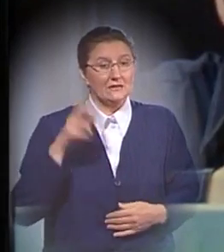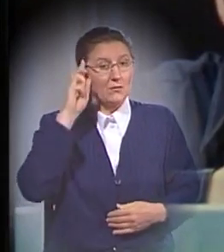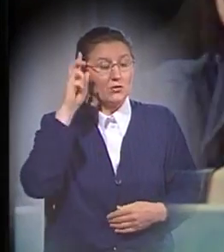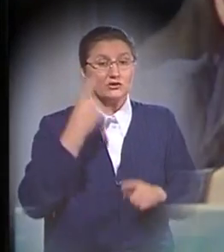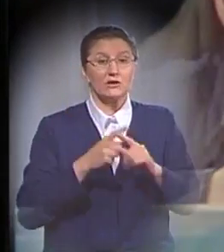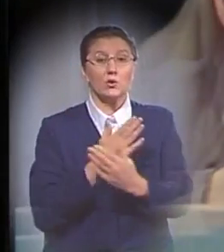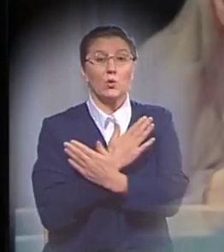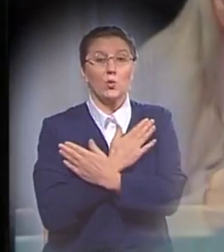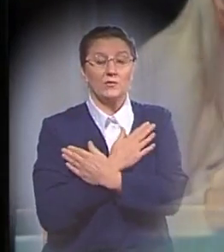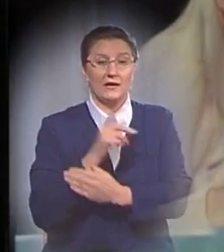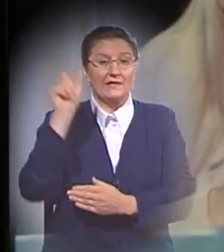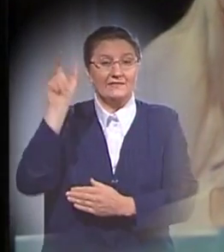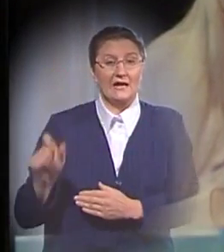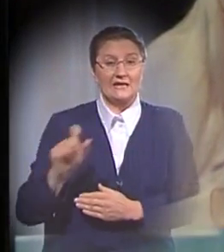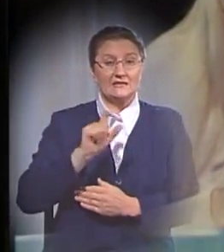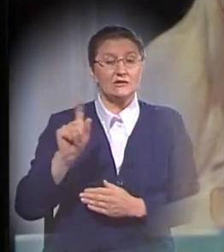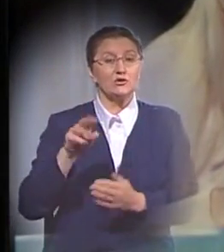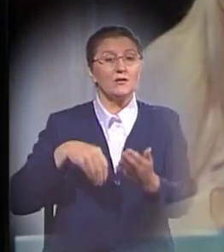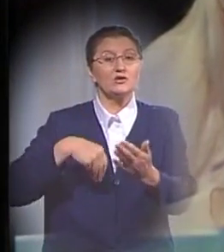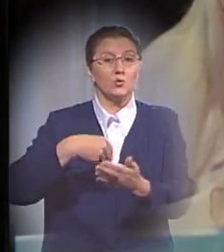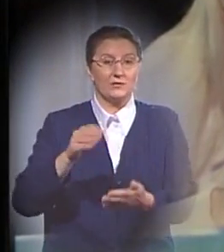умер на кресте, чтобы искупить наши грехи.